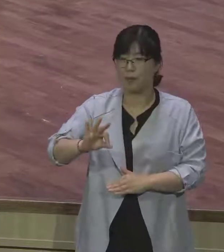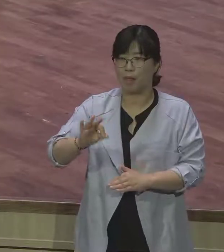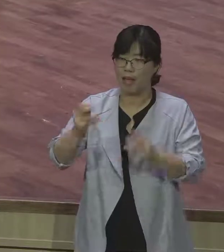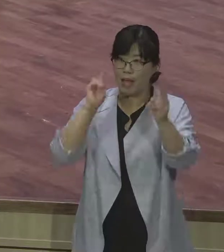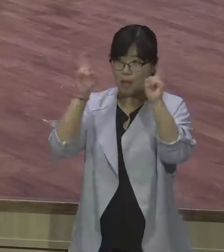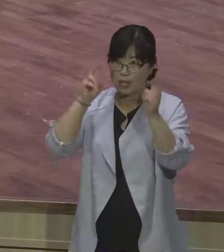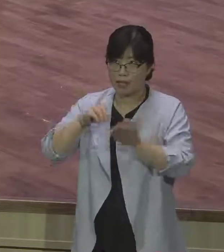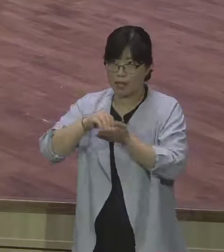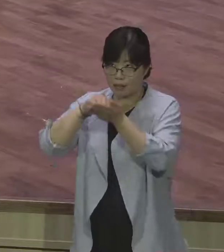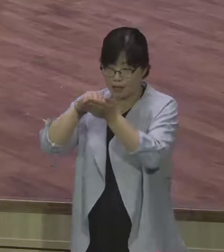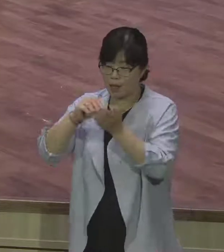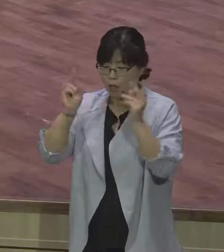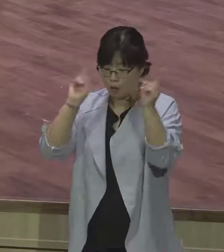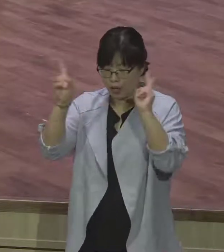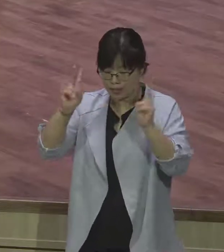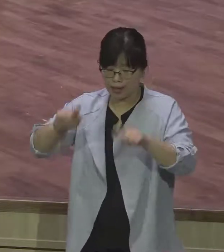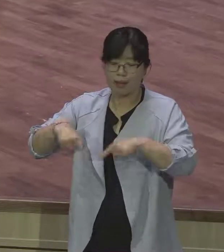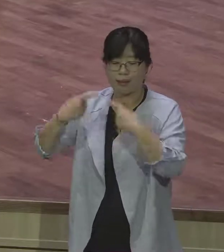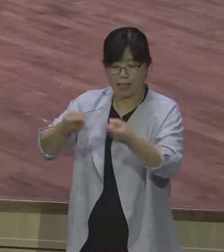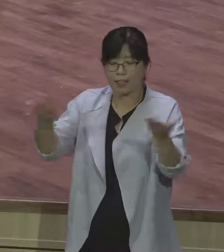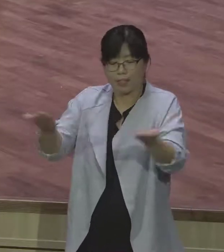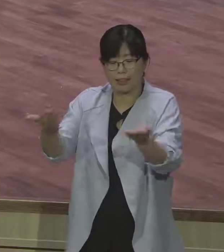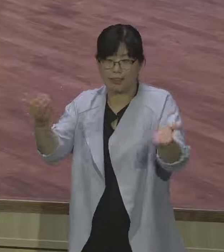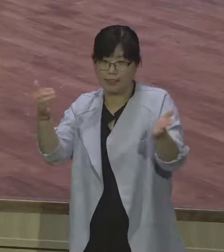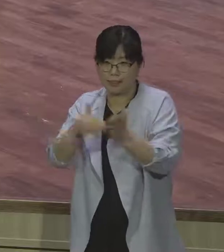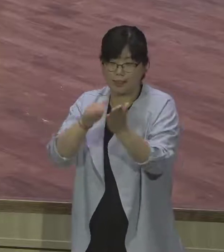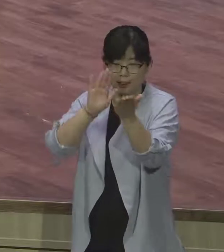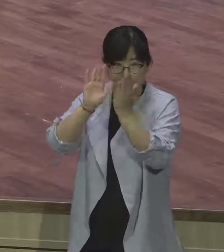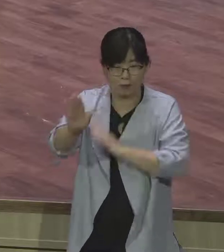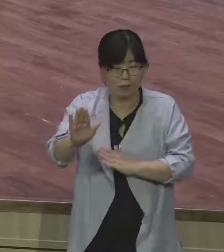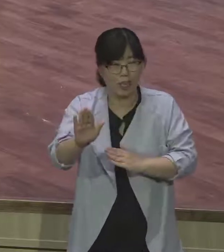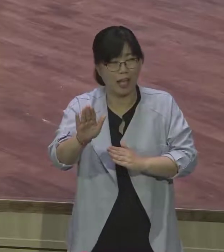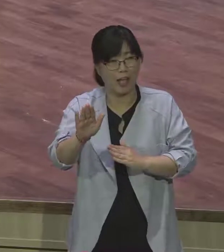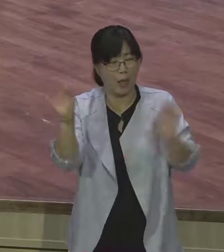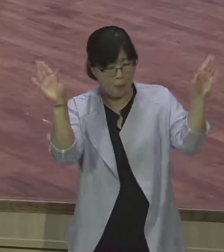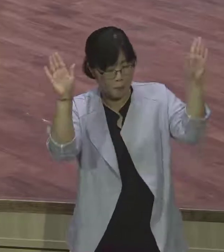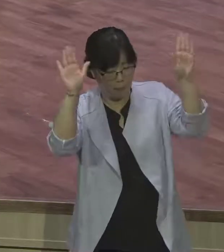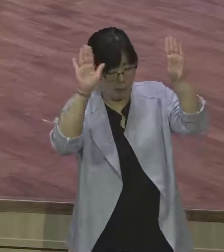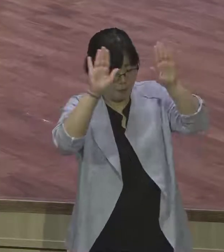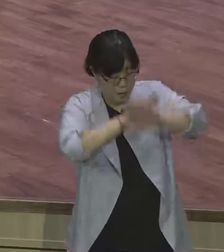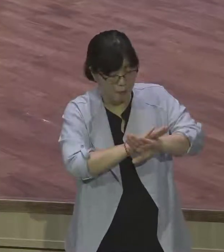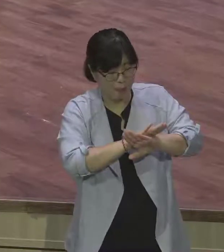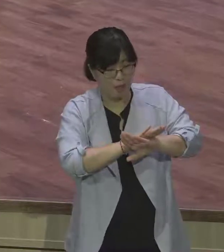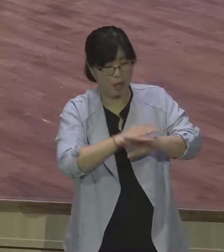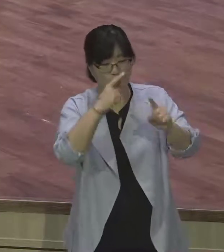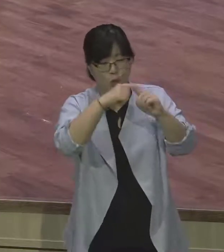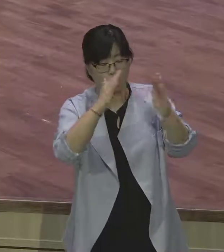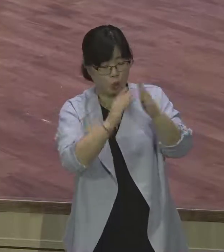연남받는데 무슨 테레비를 보고 관심도 없어요. 연남받는데.